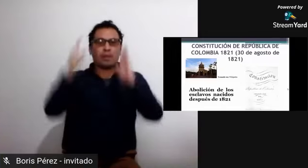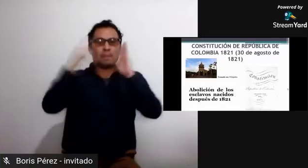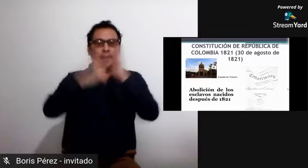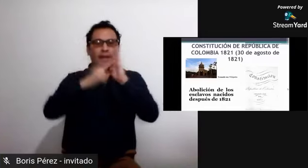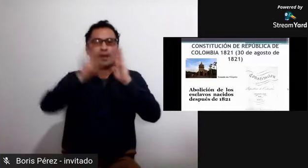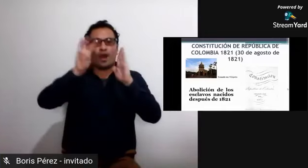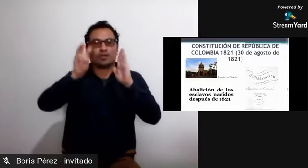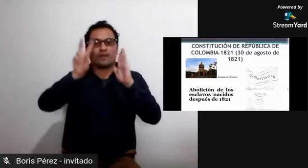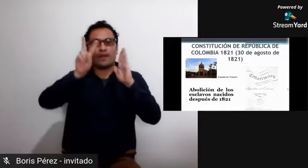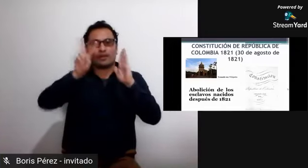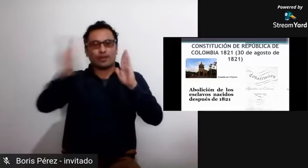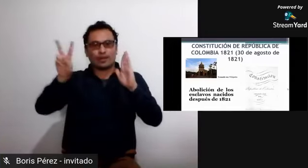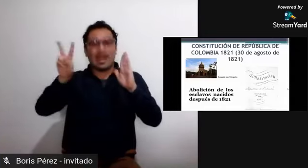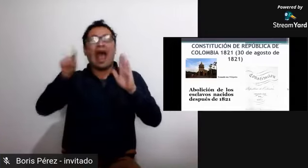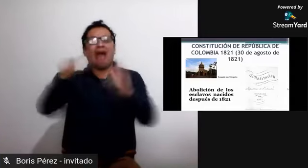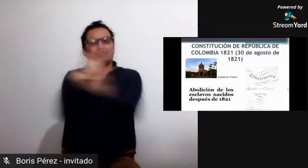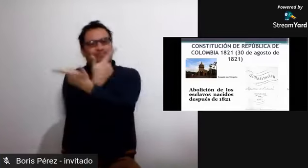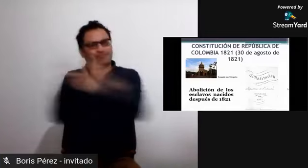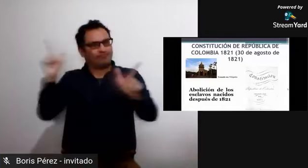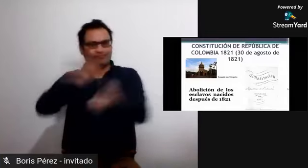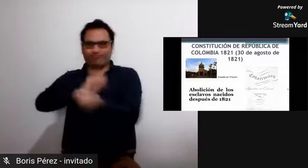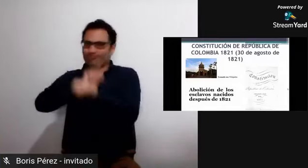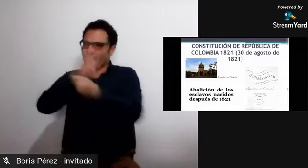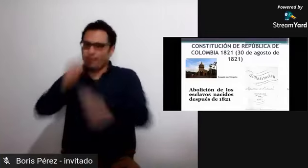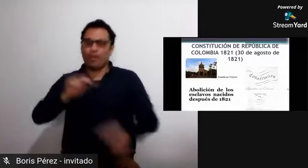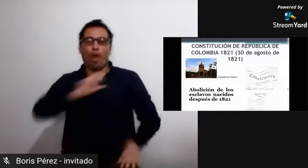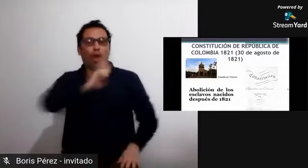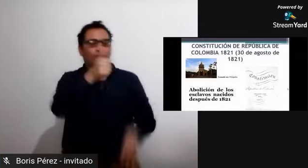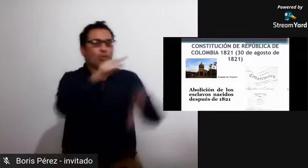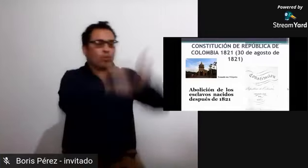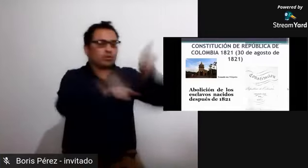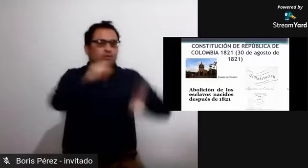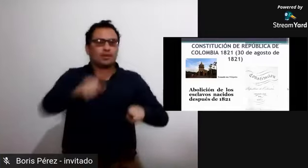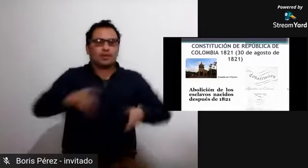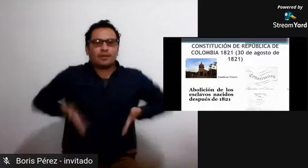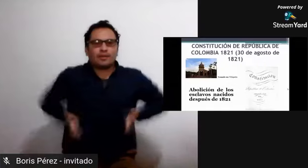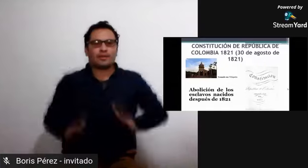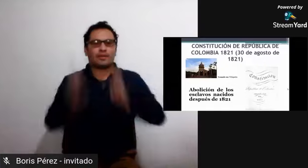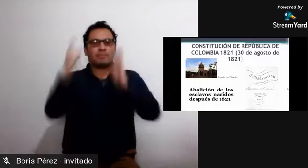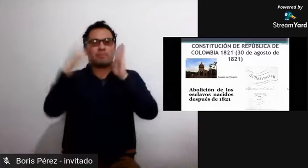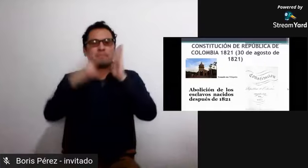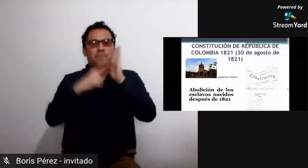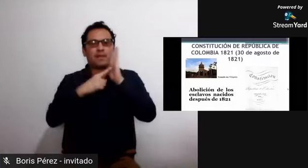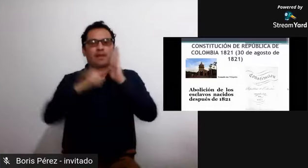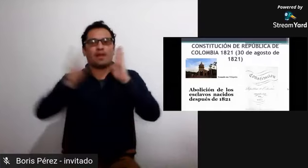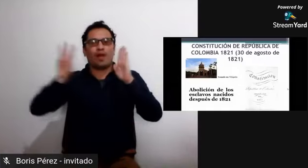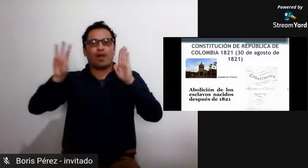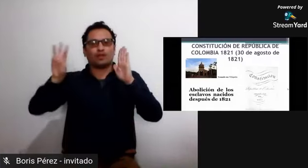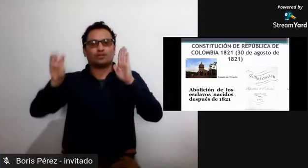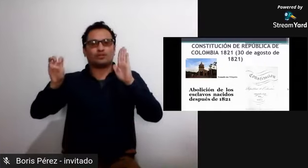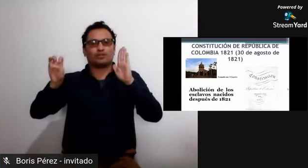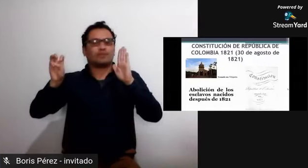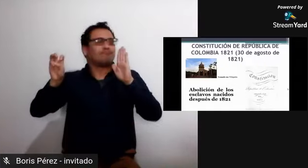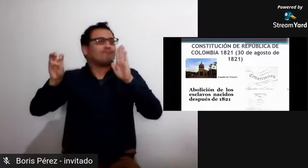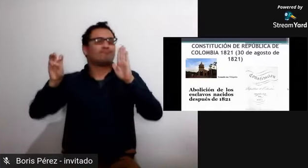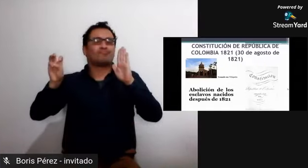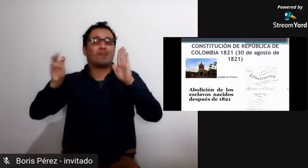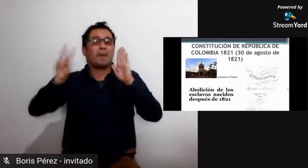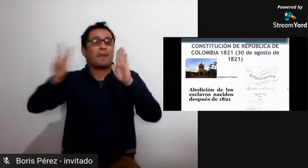constitución de la República de Colombia, que es firmada entonces el 30 de agosto de